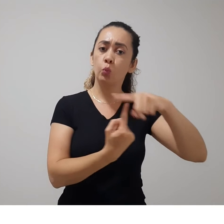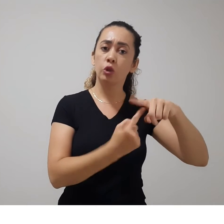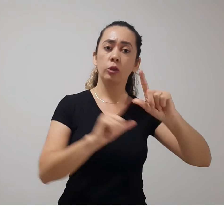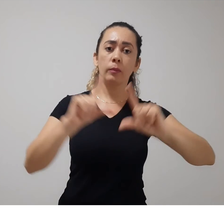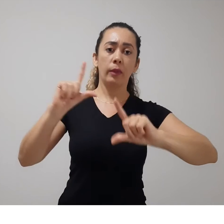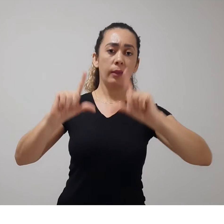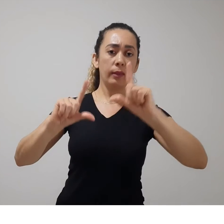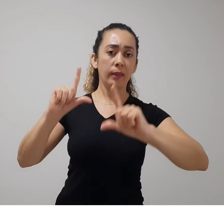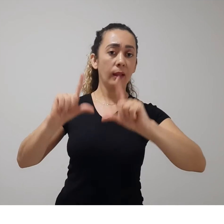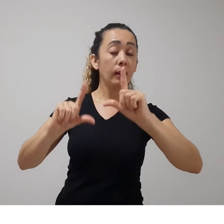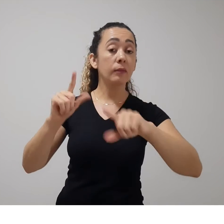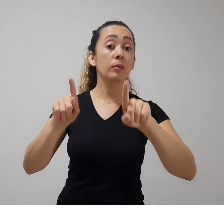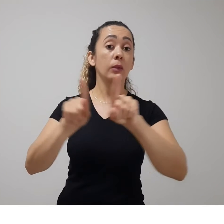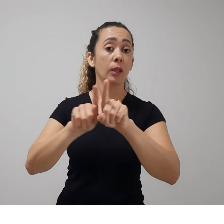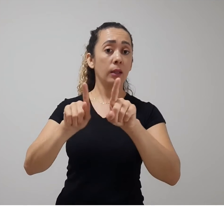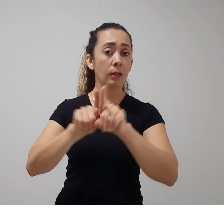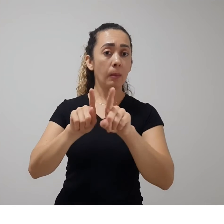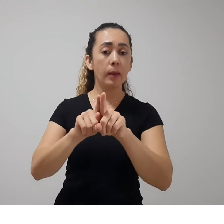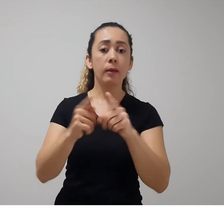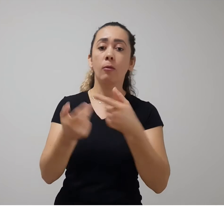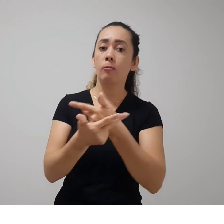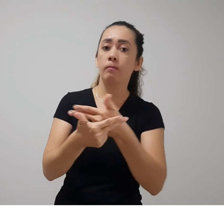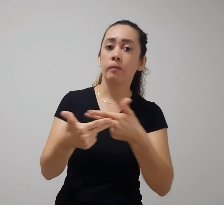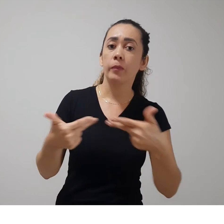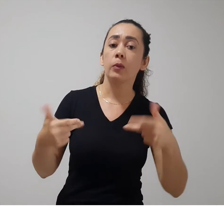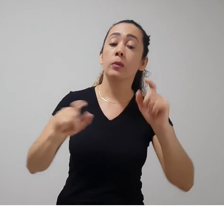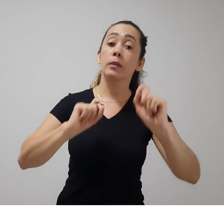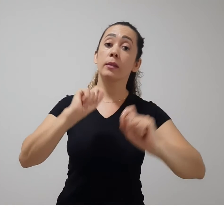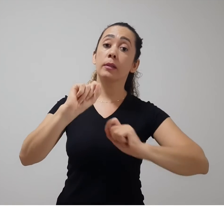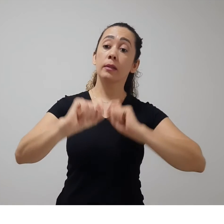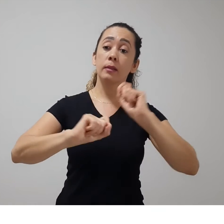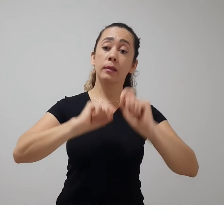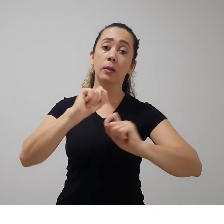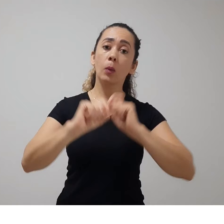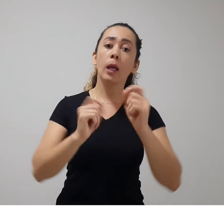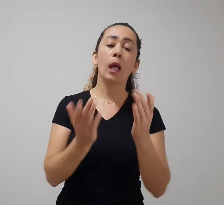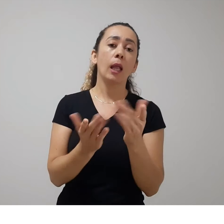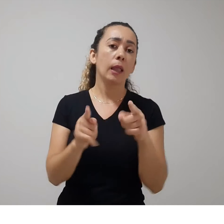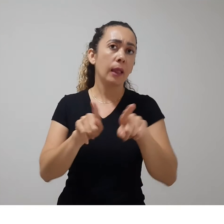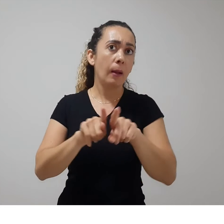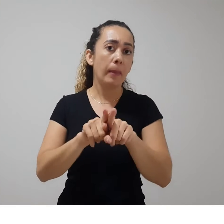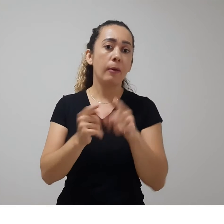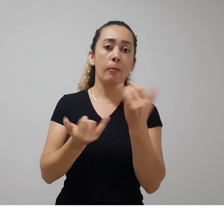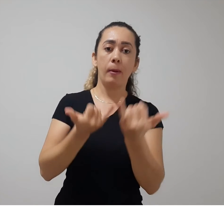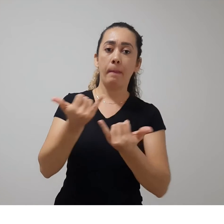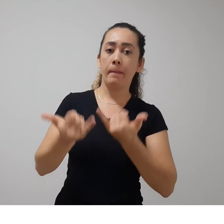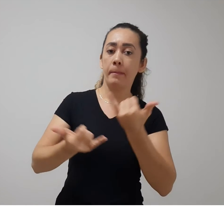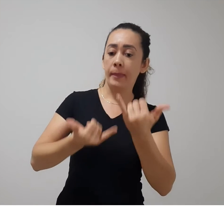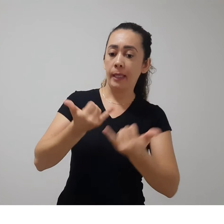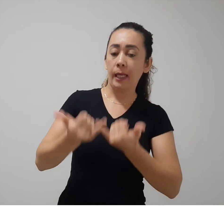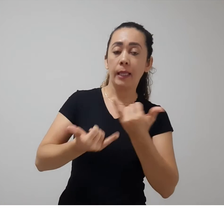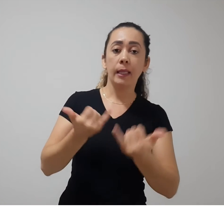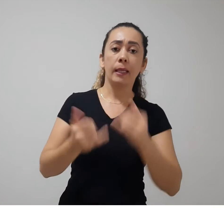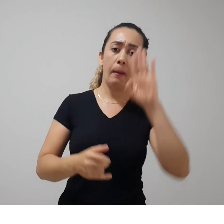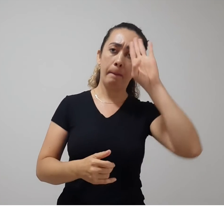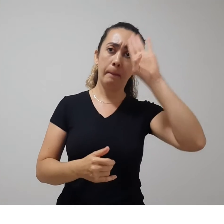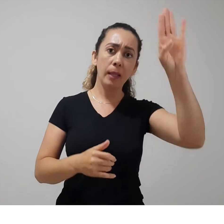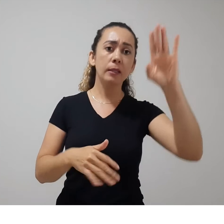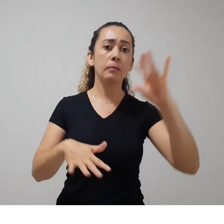alguma propaganda, de algum produto ou até mesmo algum tipo de brincadeira, especialmente nas redes sociais, pedindo para